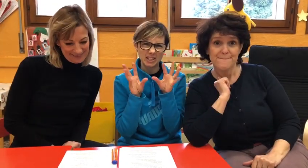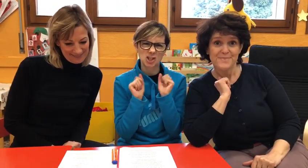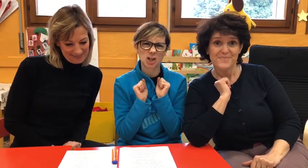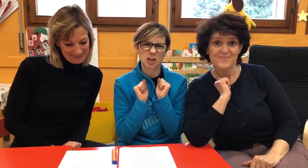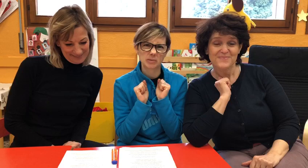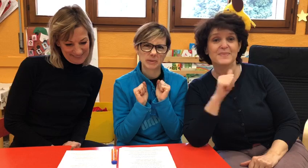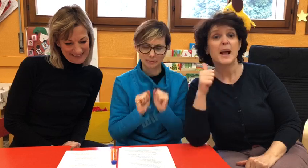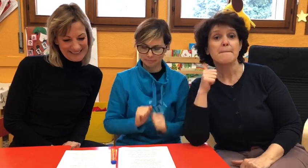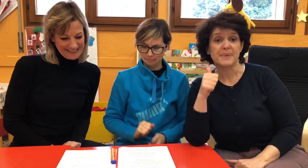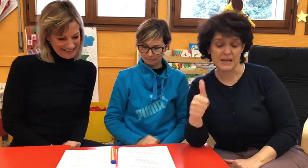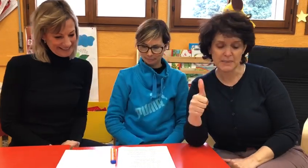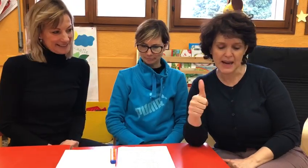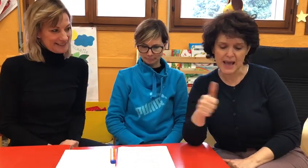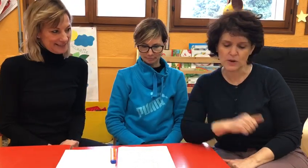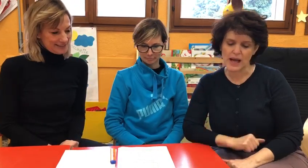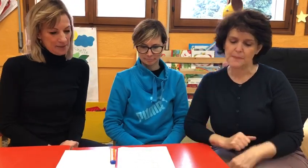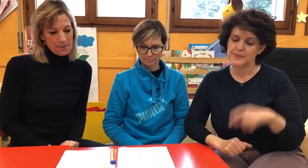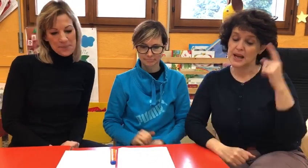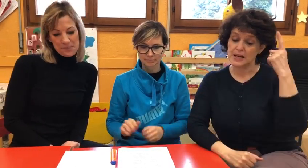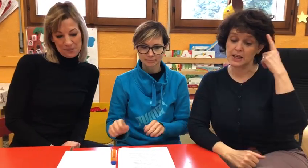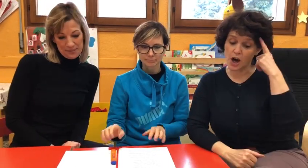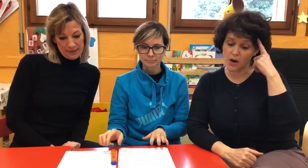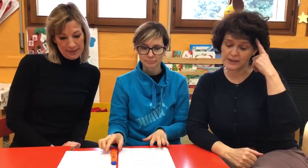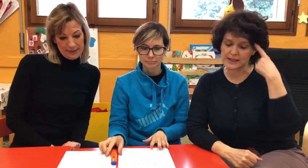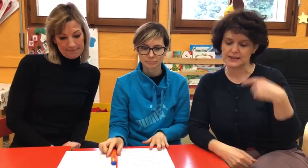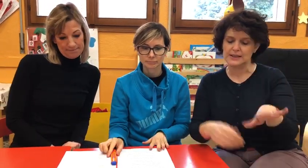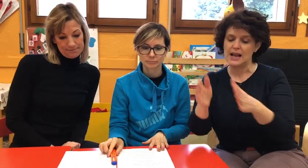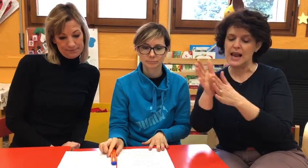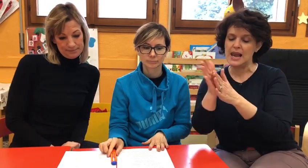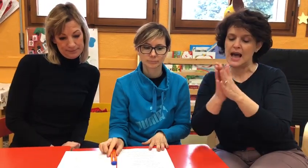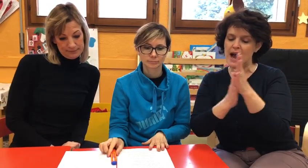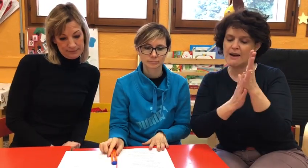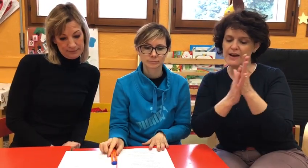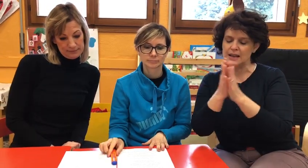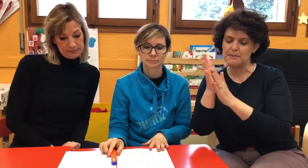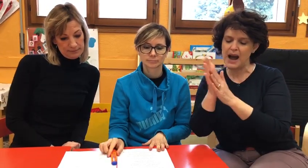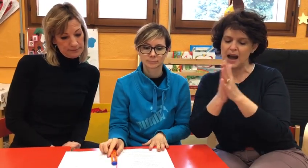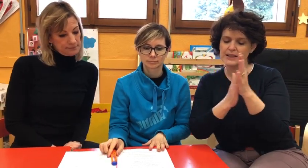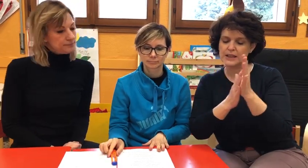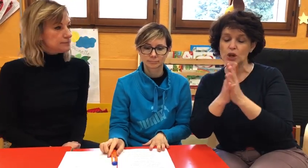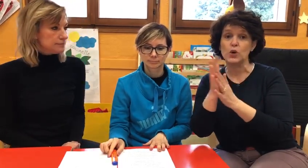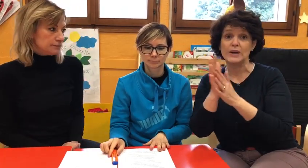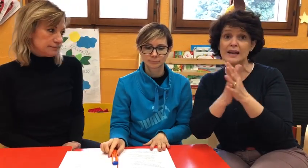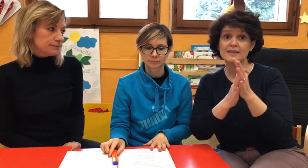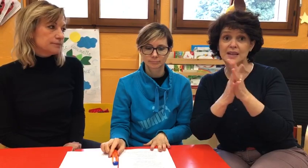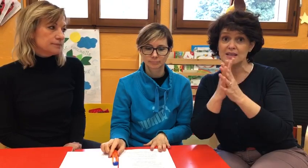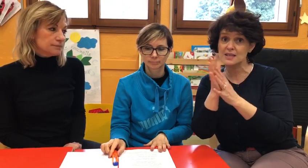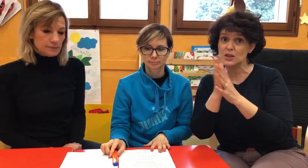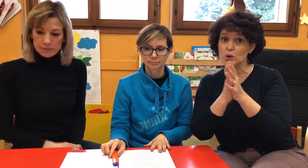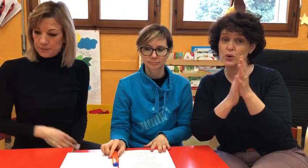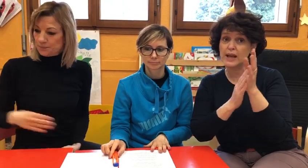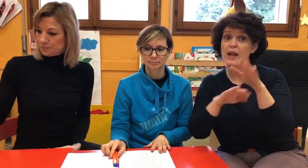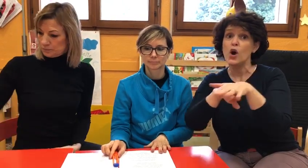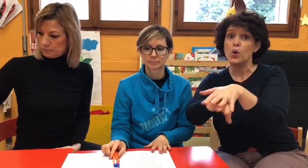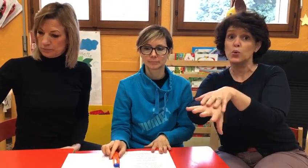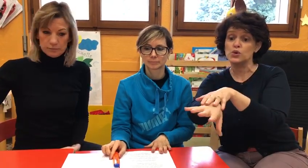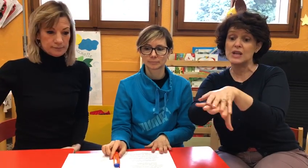germ! Prima regola, ricordati, lava le mani con attenzione usando